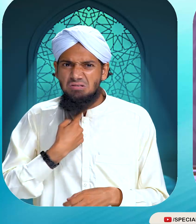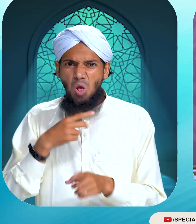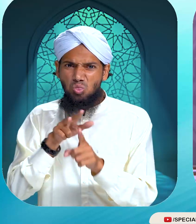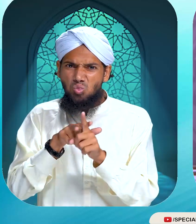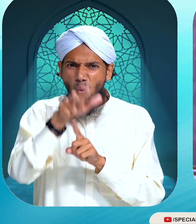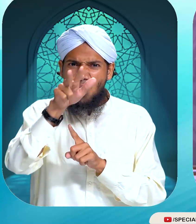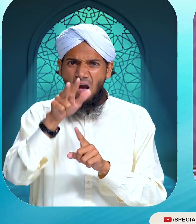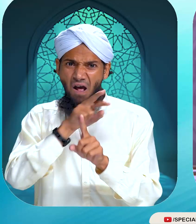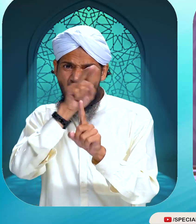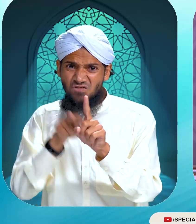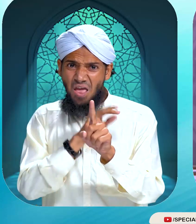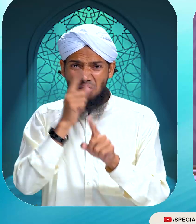دھوکہ فریب